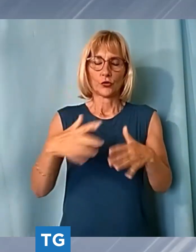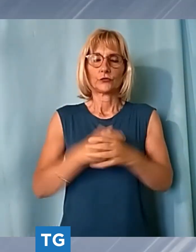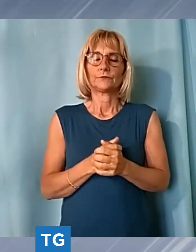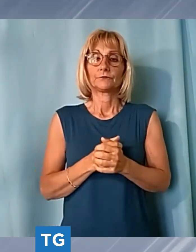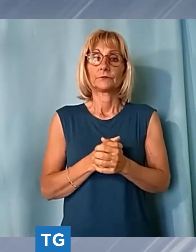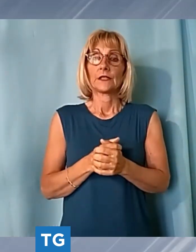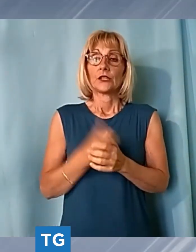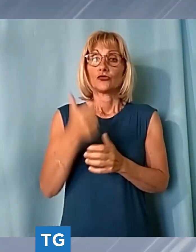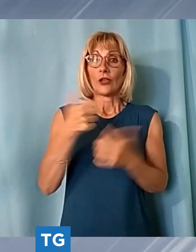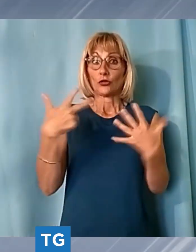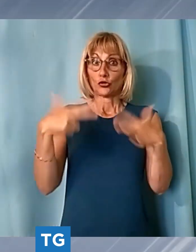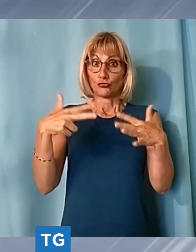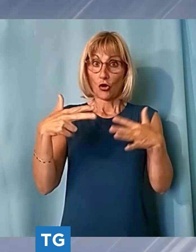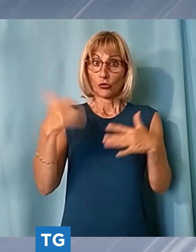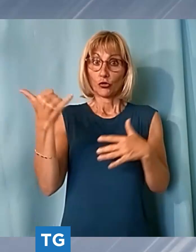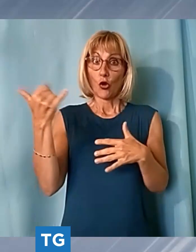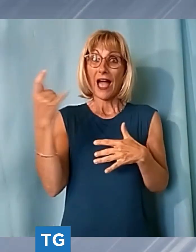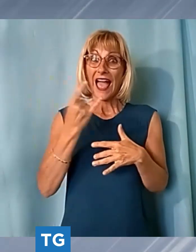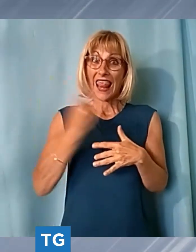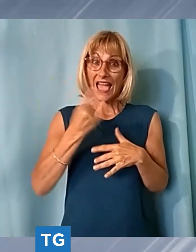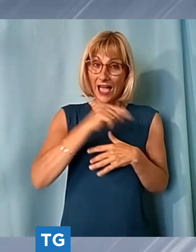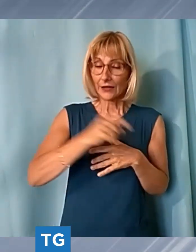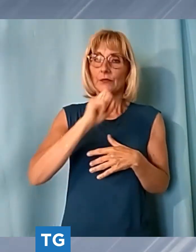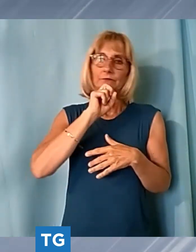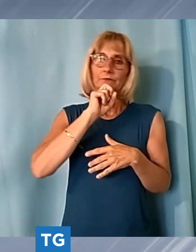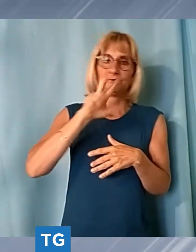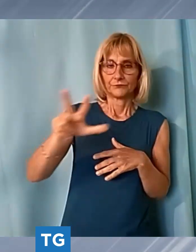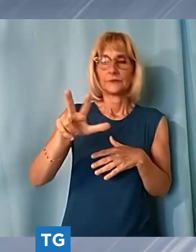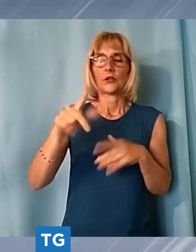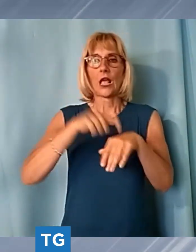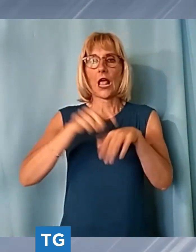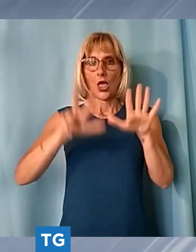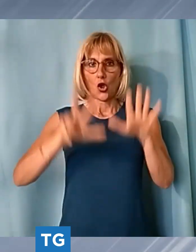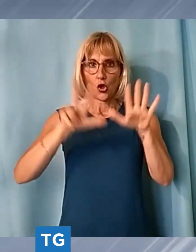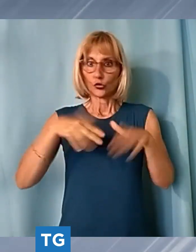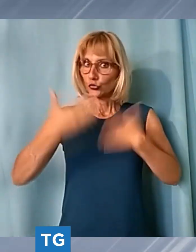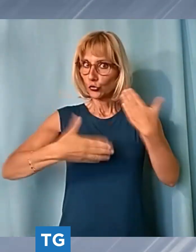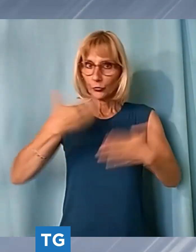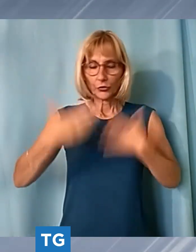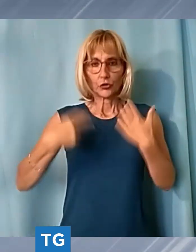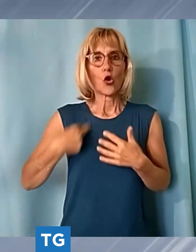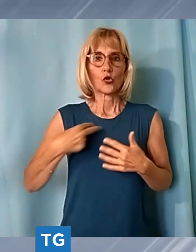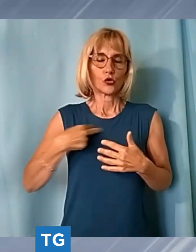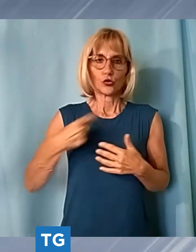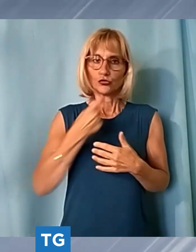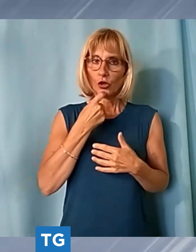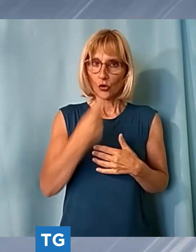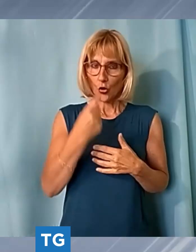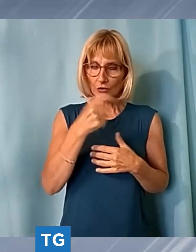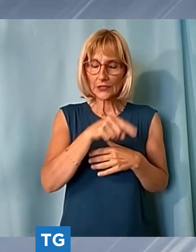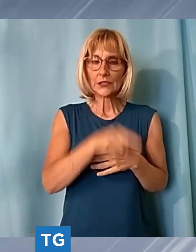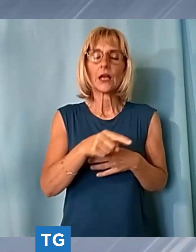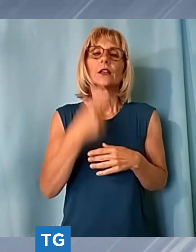le 8 del mattino sul posto gli immediati soccorsi portati dalla croce rossa di bagni di lucca e dalla mike con medico a bordo giunta dalla